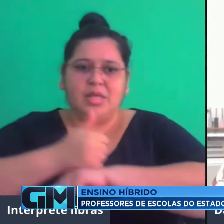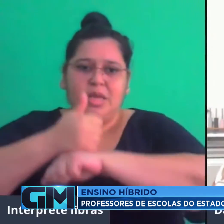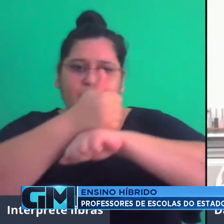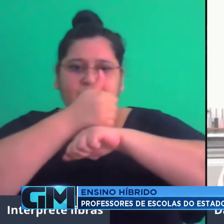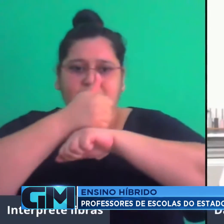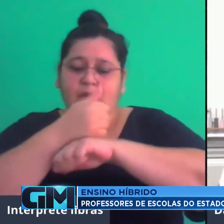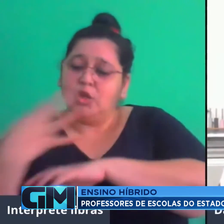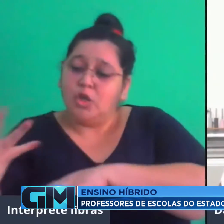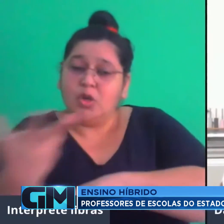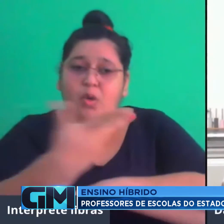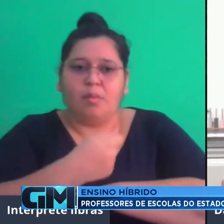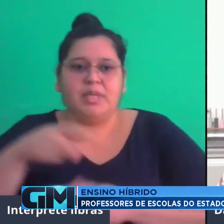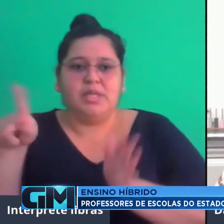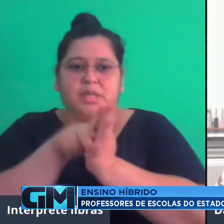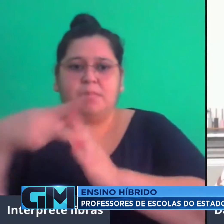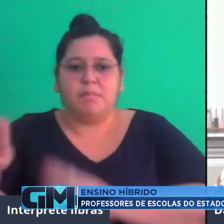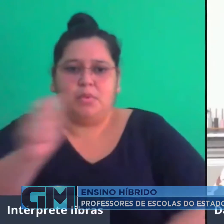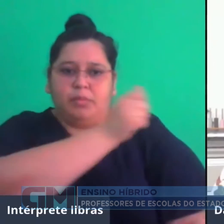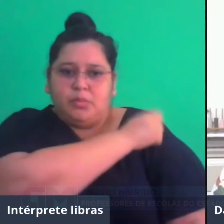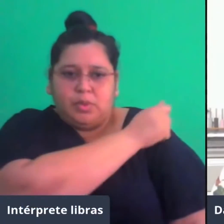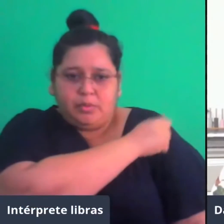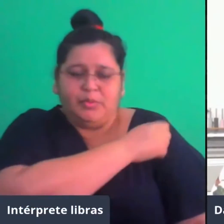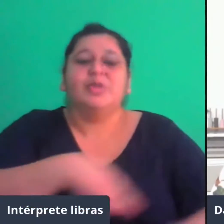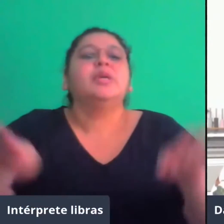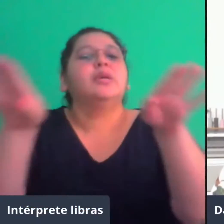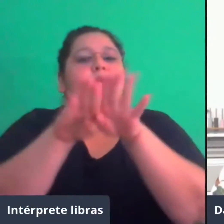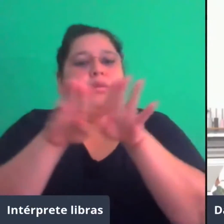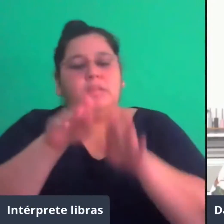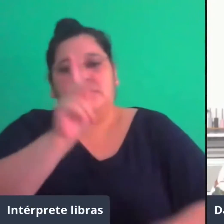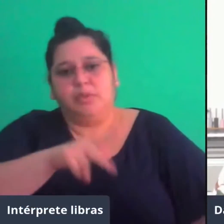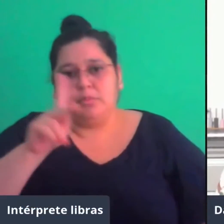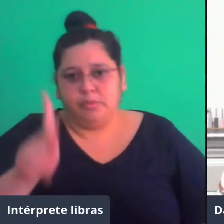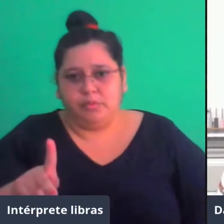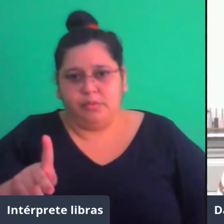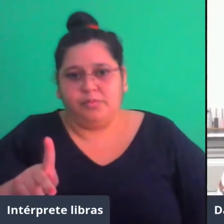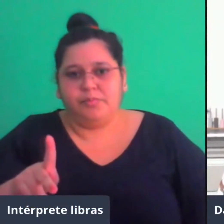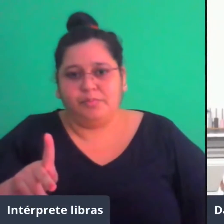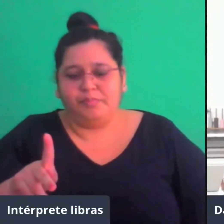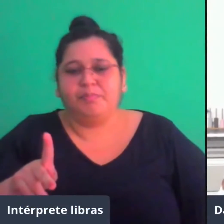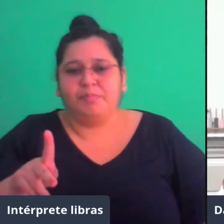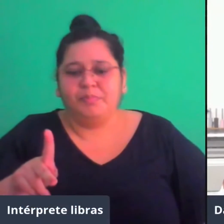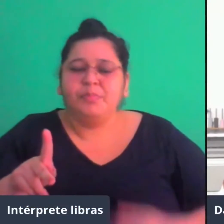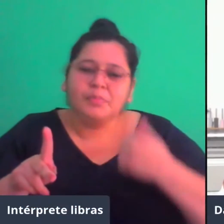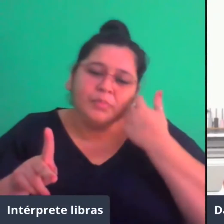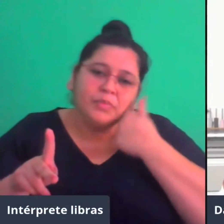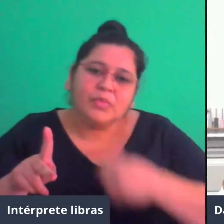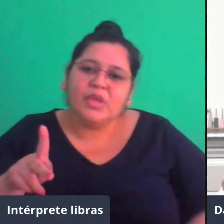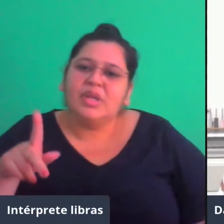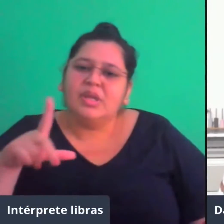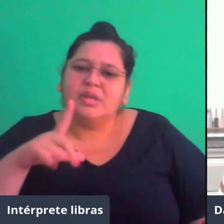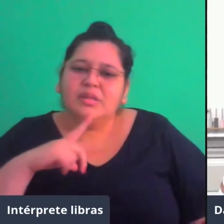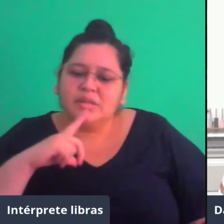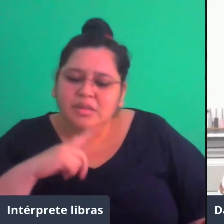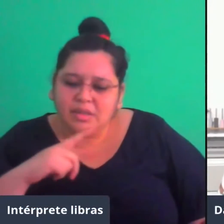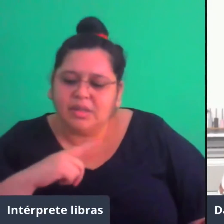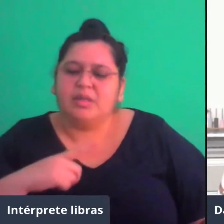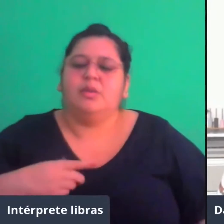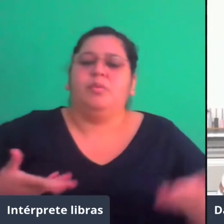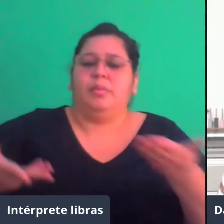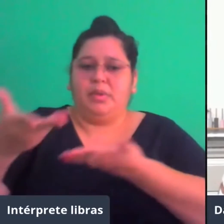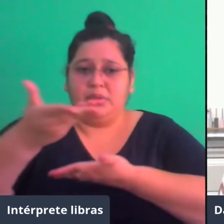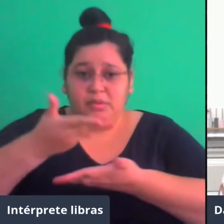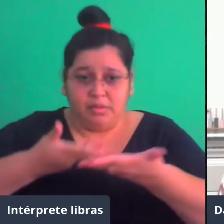alunos e dos professores também. Então não só professores, a gente não precisa desenvolver só nos alunos, nós também temos que